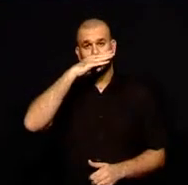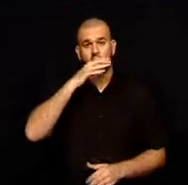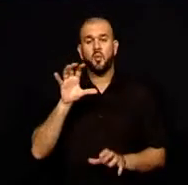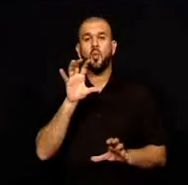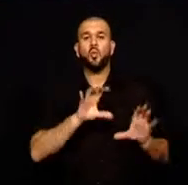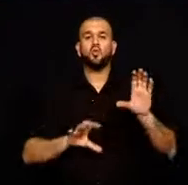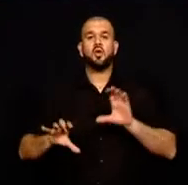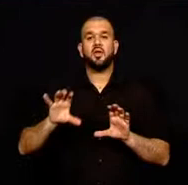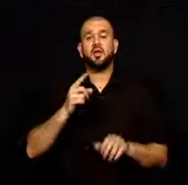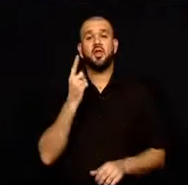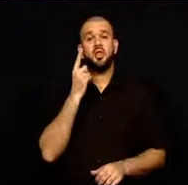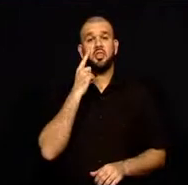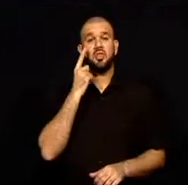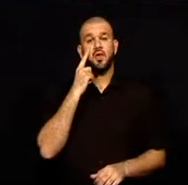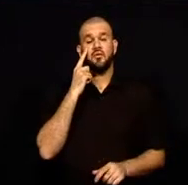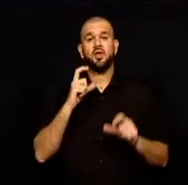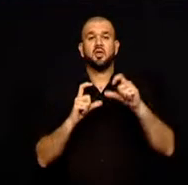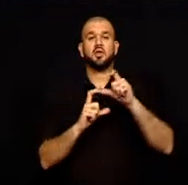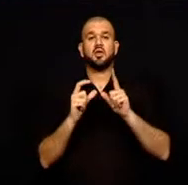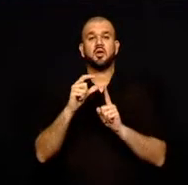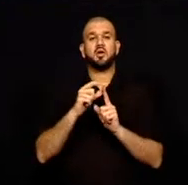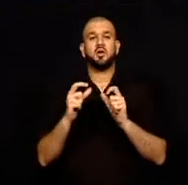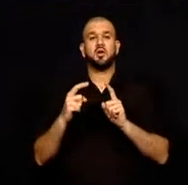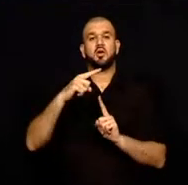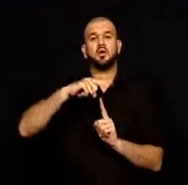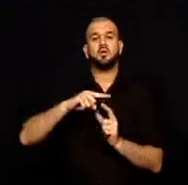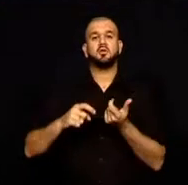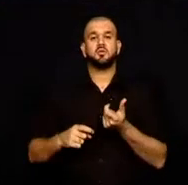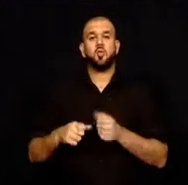Kamu Spotu film yarışması düzenliyor.